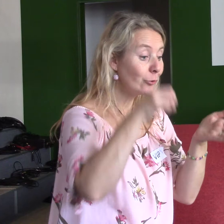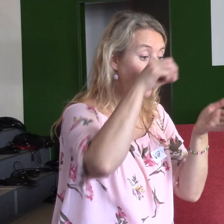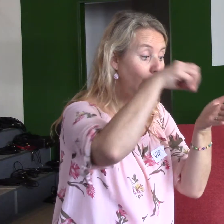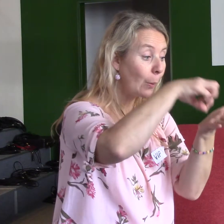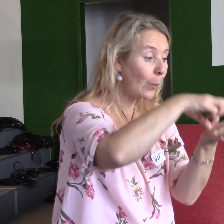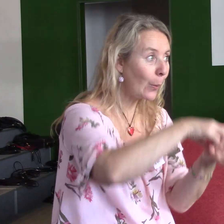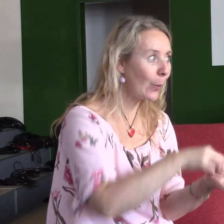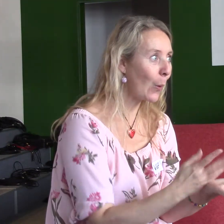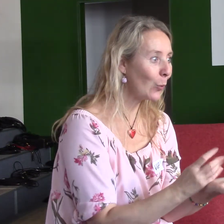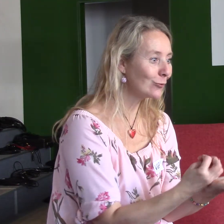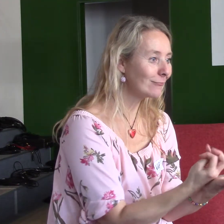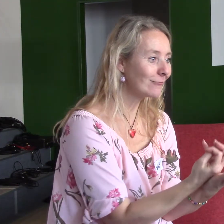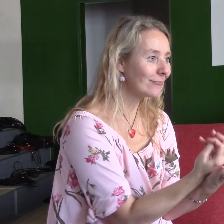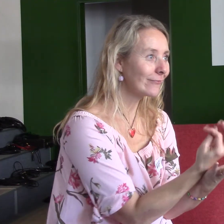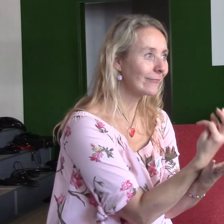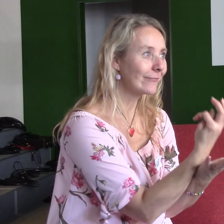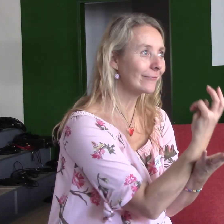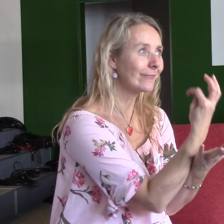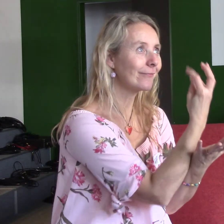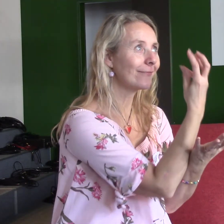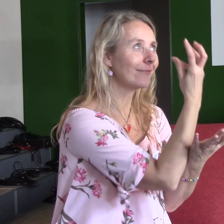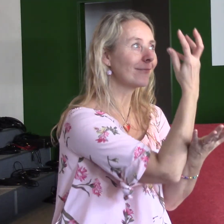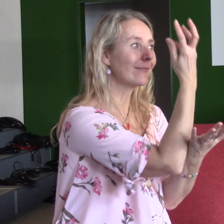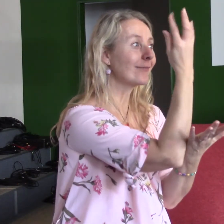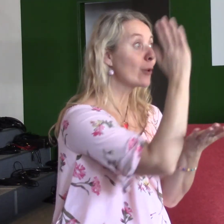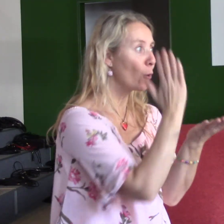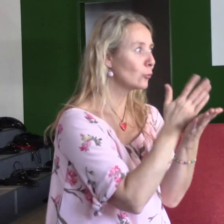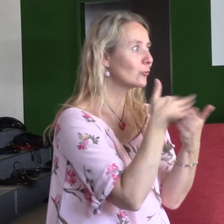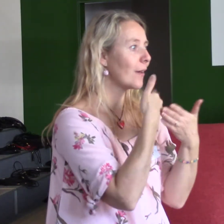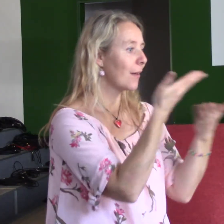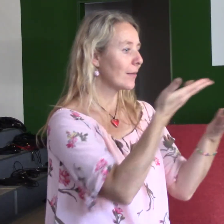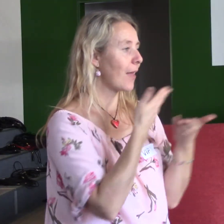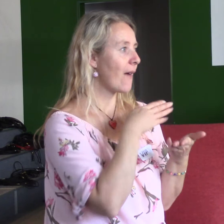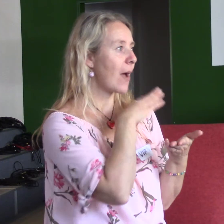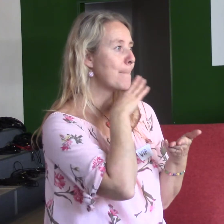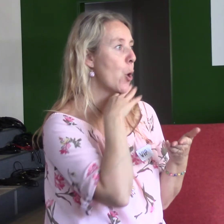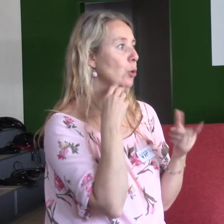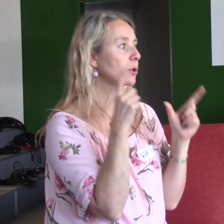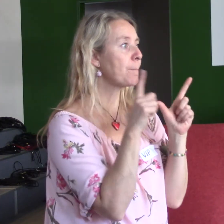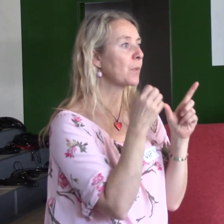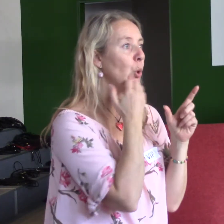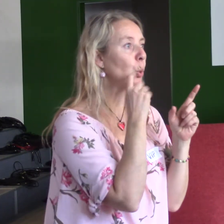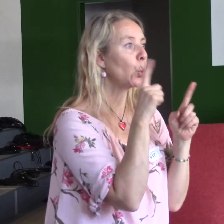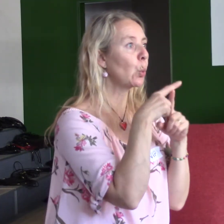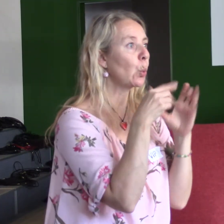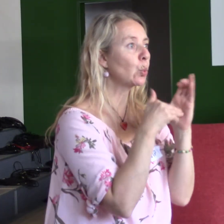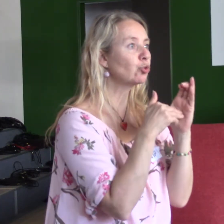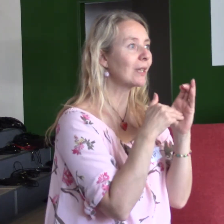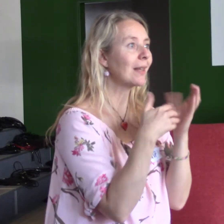padesáti, stonásobný užitek. Tak to je pro nás pozbúzení, že i když někdy se nám to nepodaří přesně tak, jak bychom chtěli,